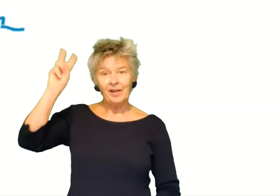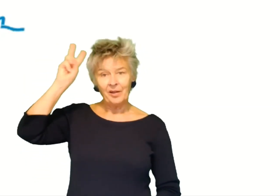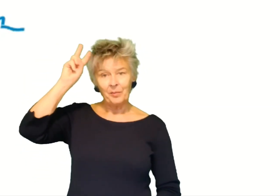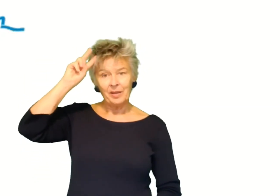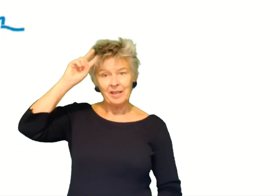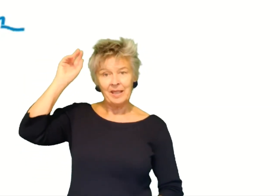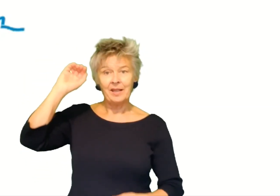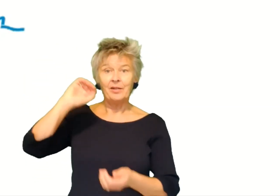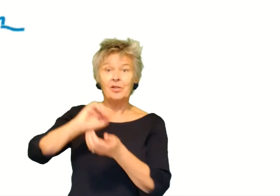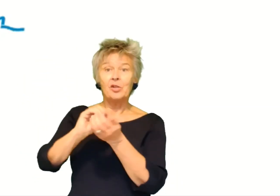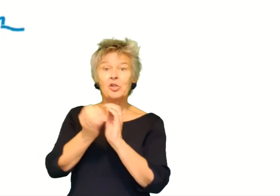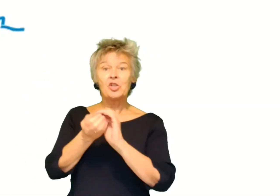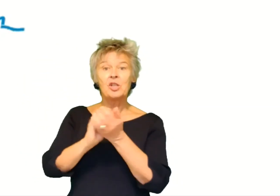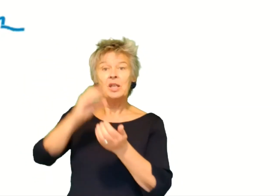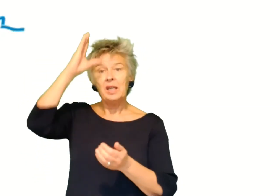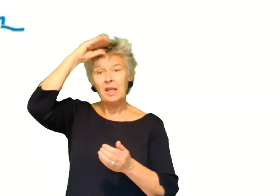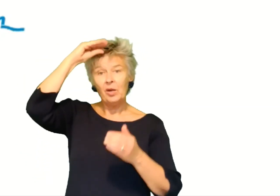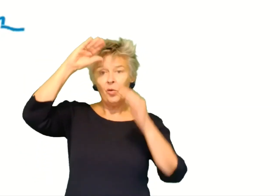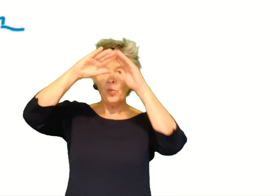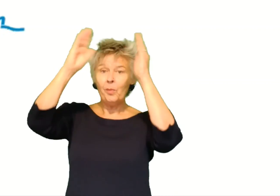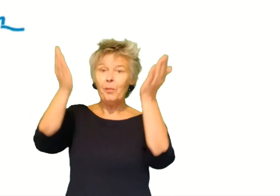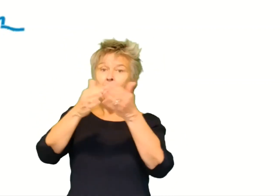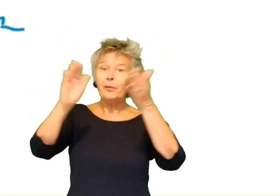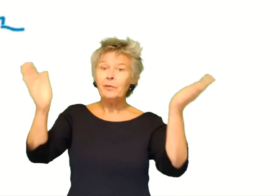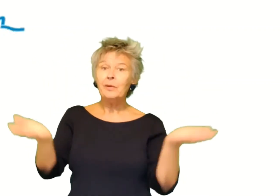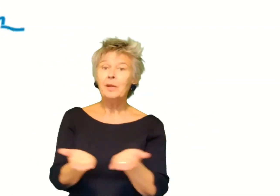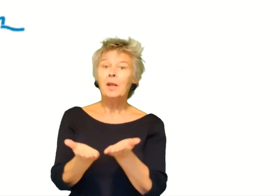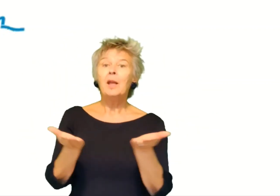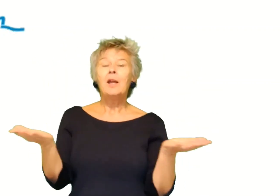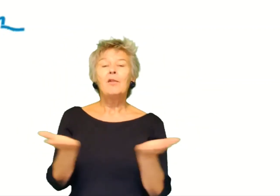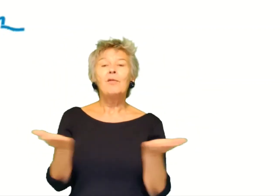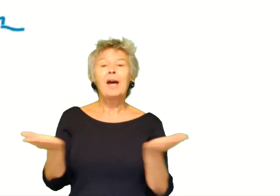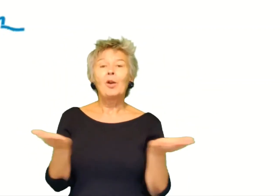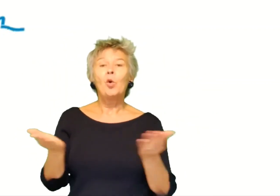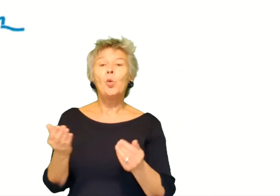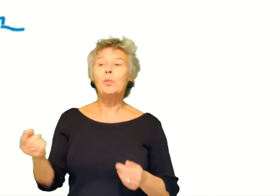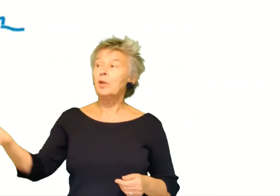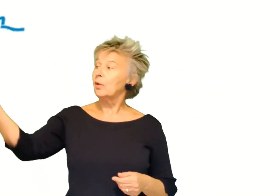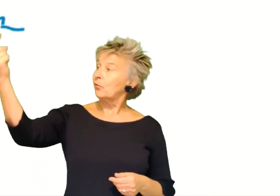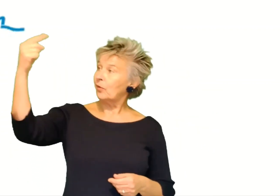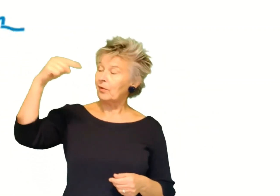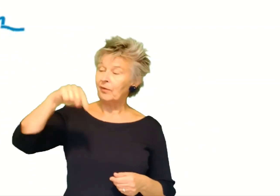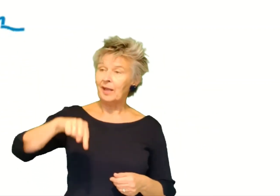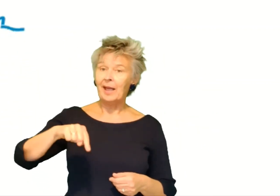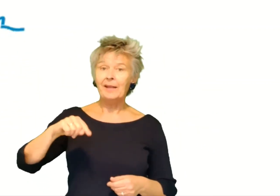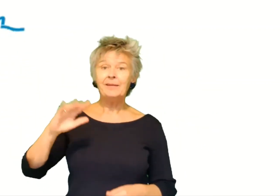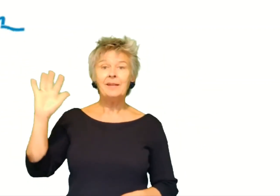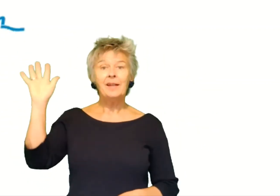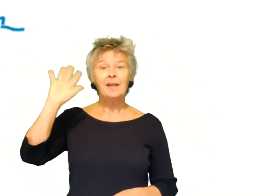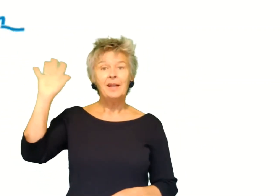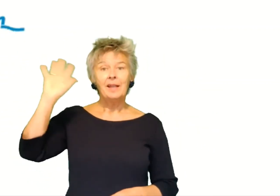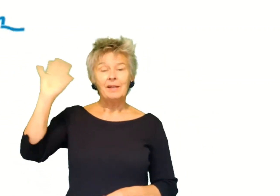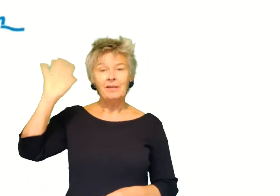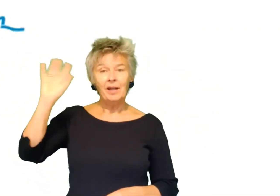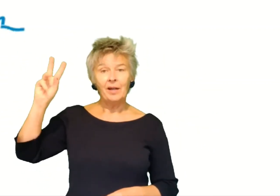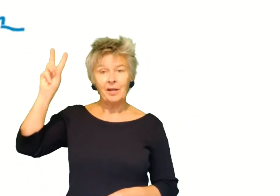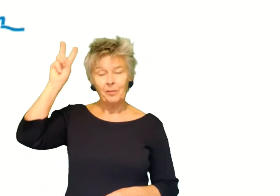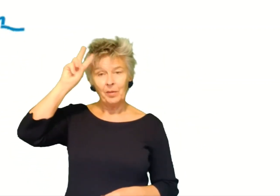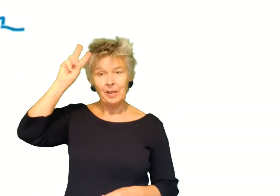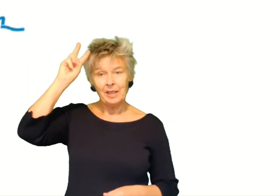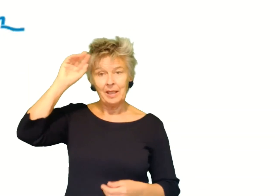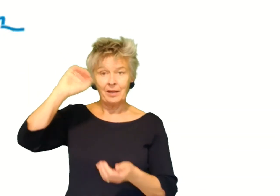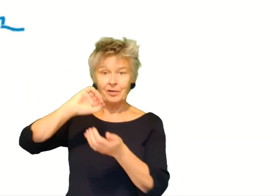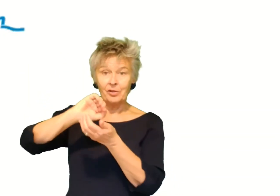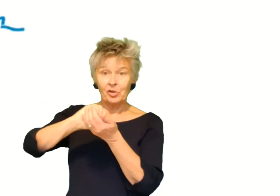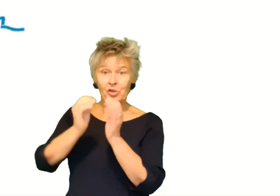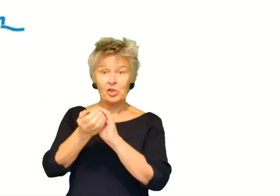Dag, meneer, de sneeuwman. Waar kom je vandaan? Dag,